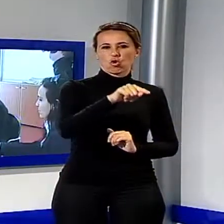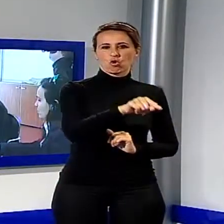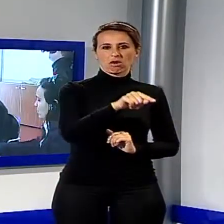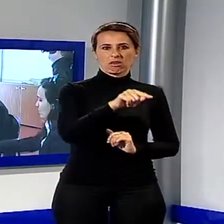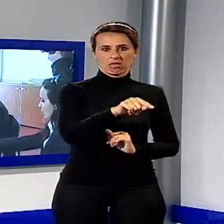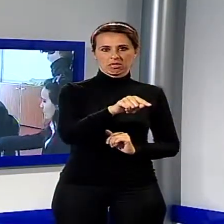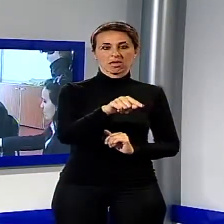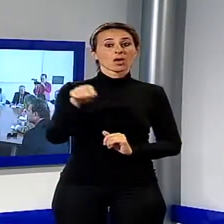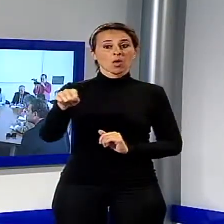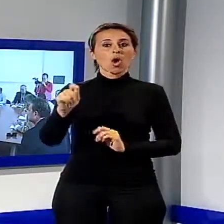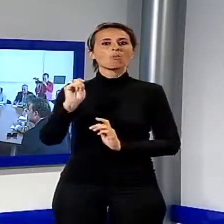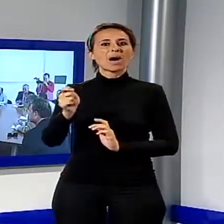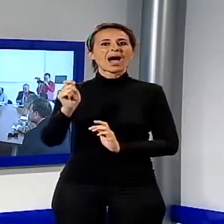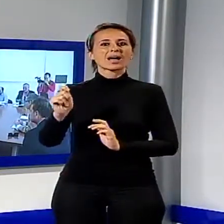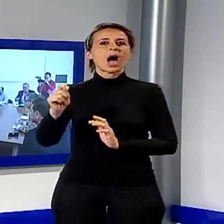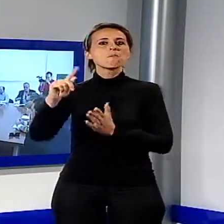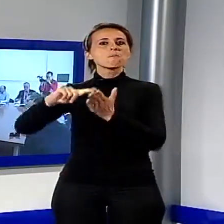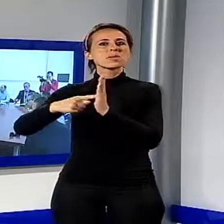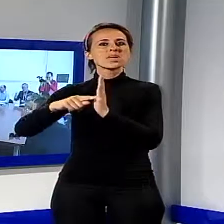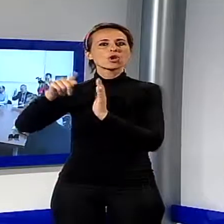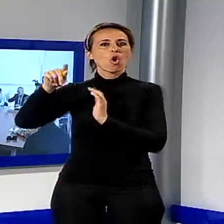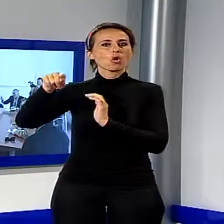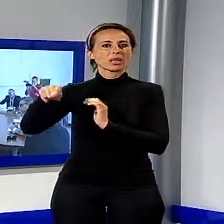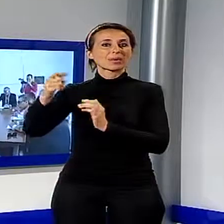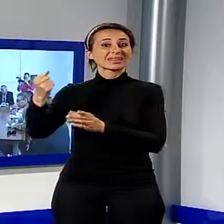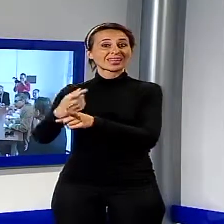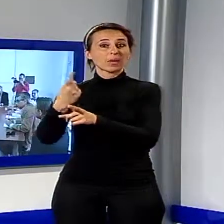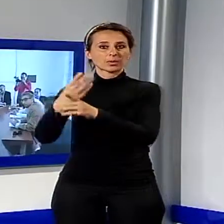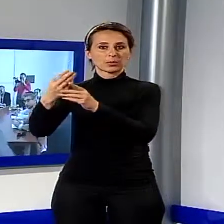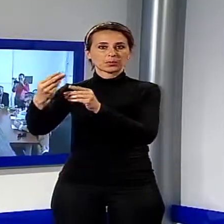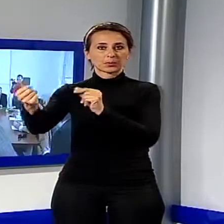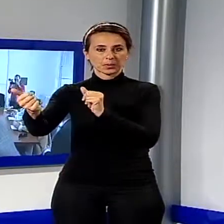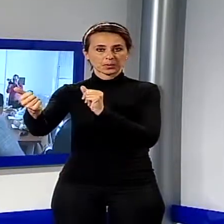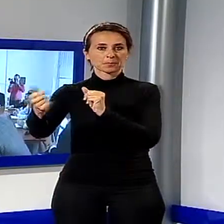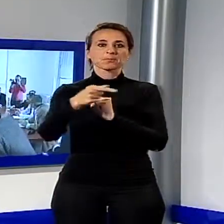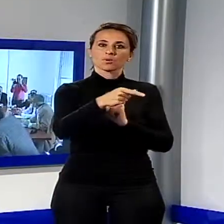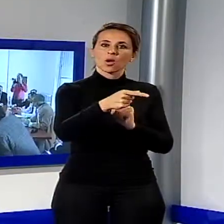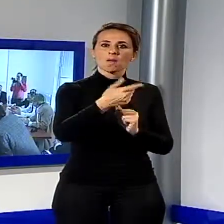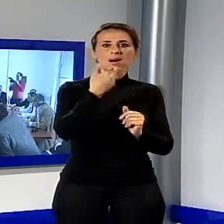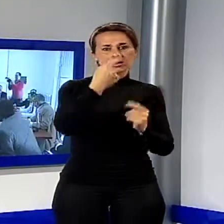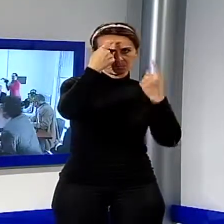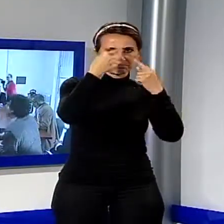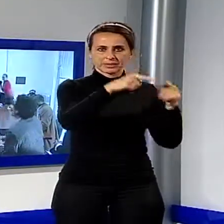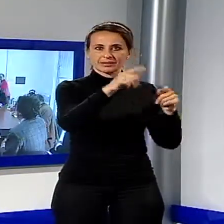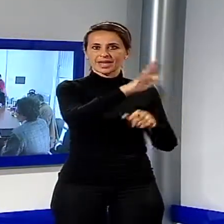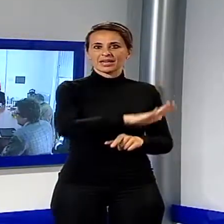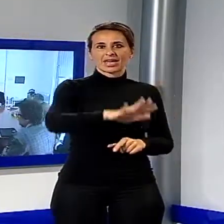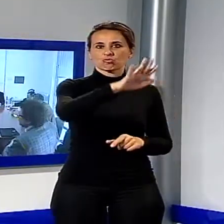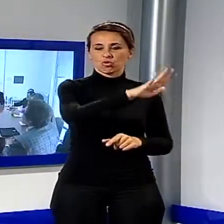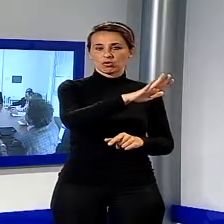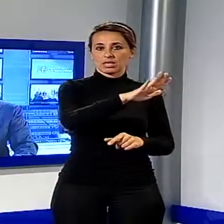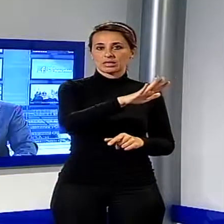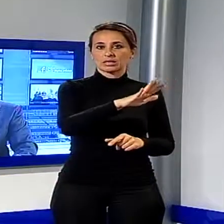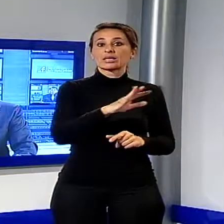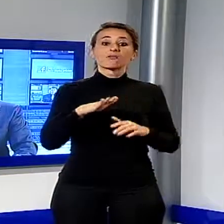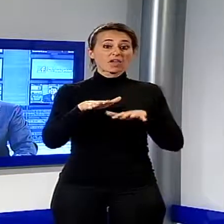ma che lo stesso soggetto avrebbe espresso la condizione che la restante quota venga rilevata dalla regione, lasciando di fatto la città di